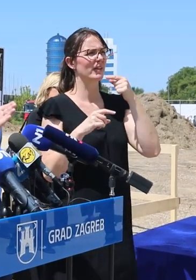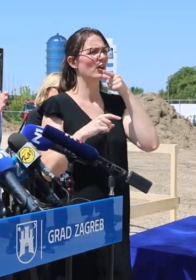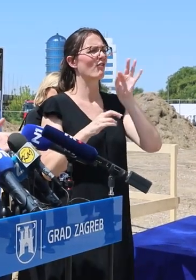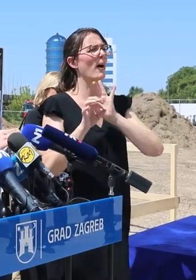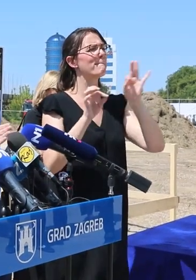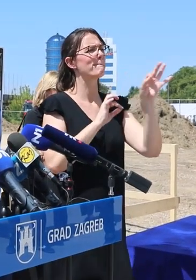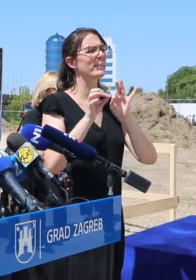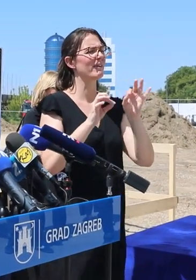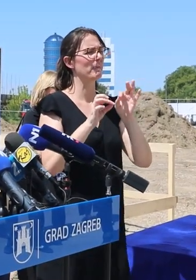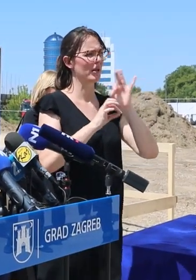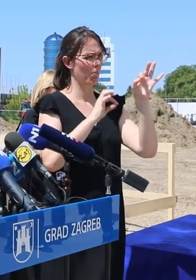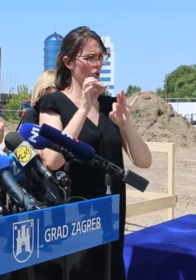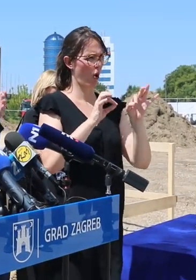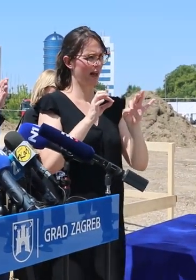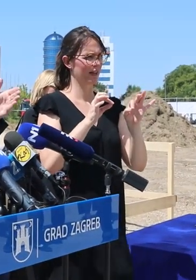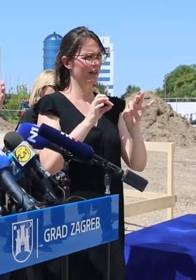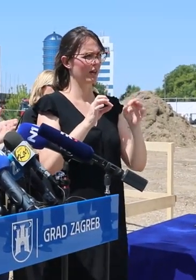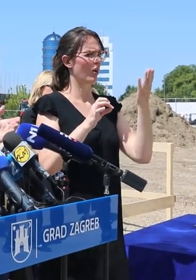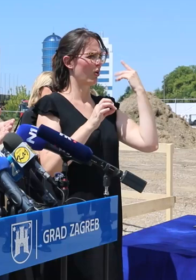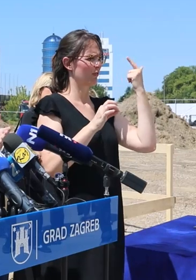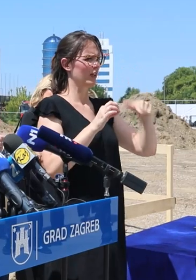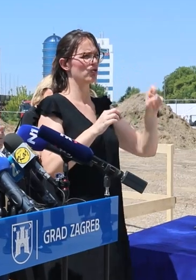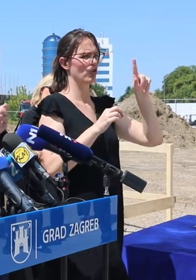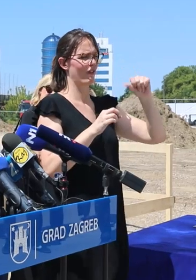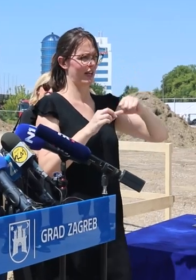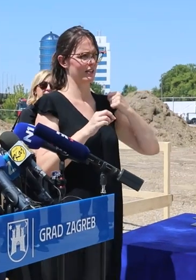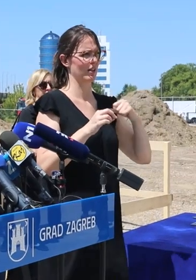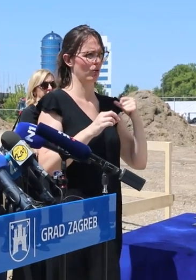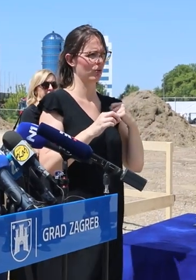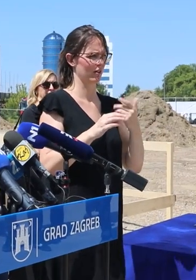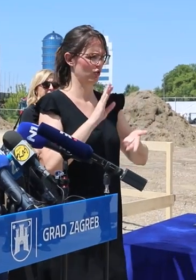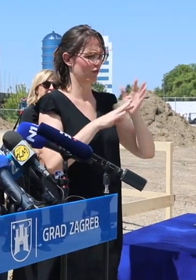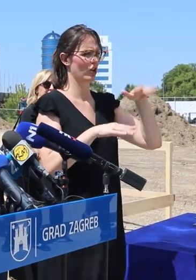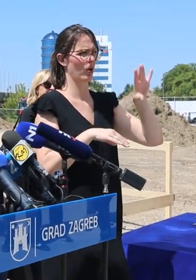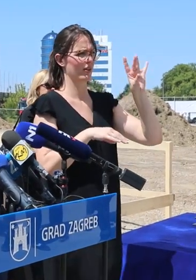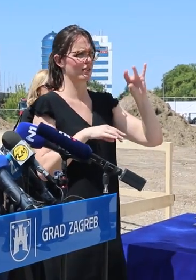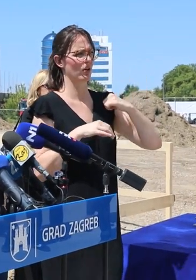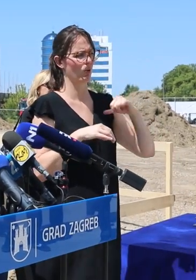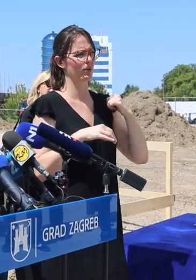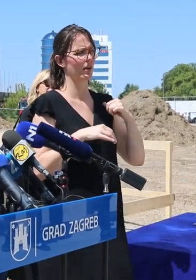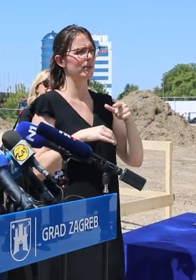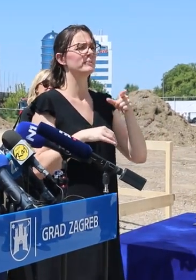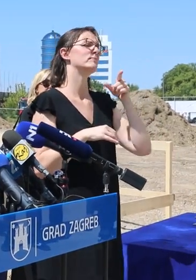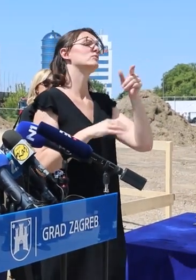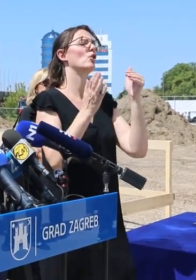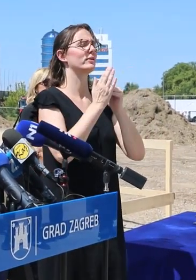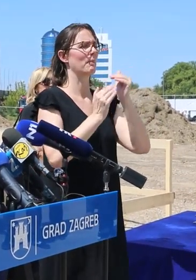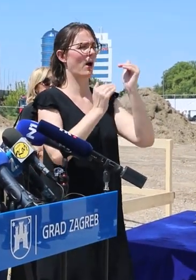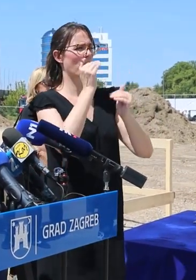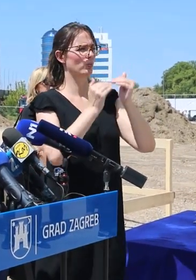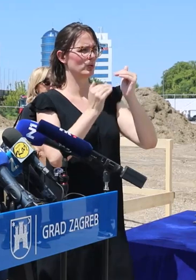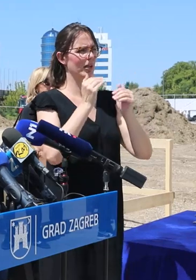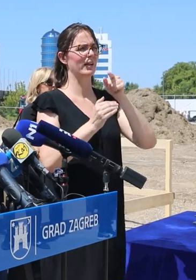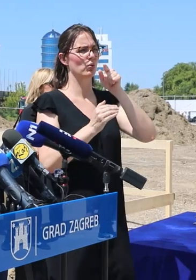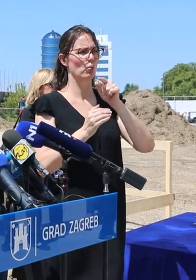projekta otpinjavanja, o kojem se radilo još od 2012. godine, znači više od 10 godina, bi trebalo uskladiti u postojiću